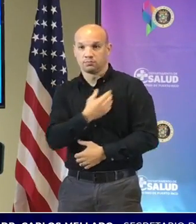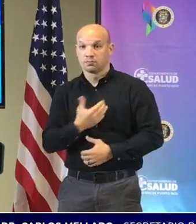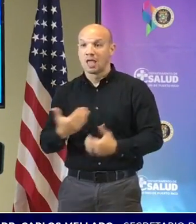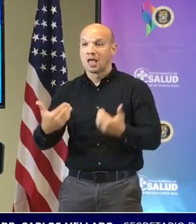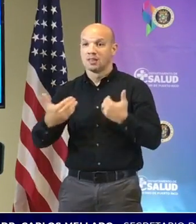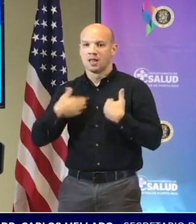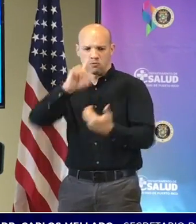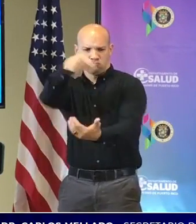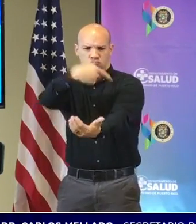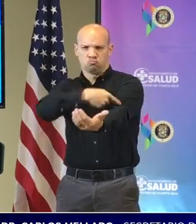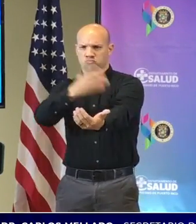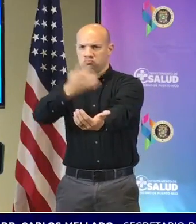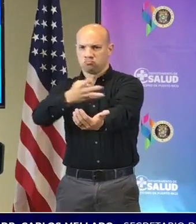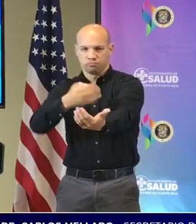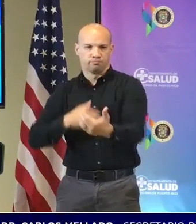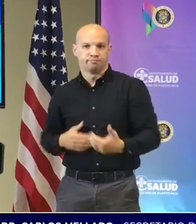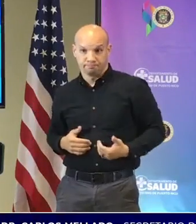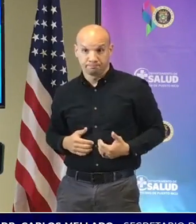en este momento